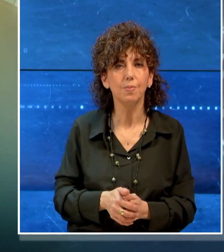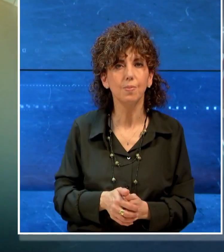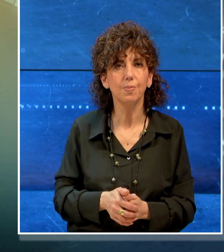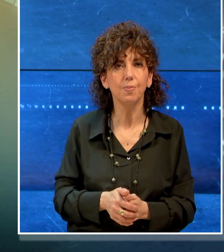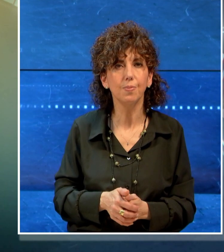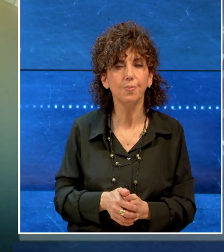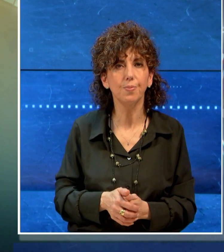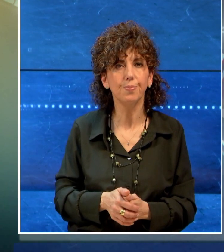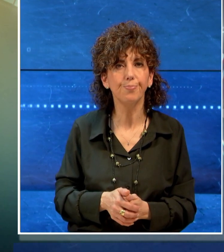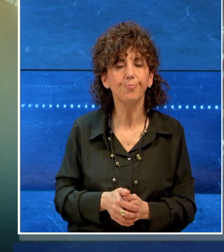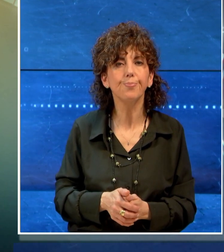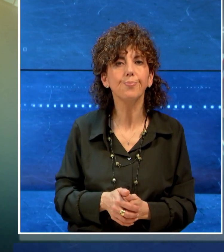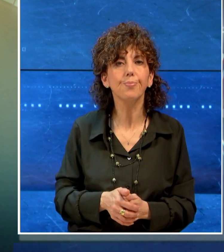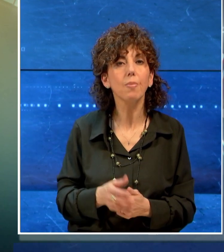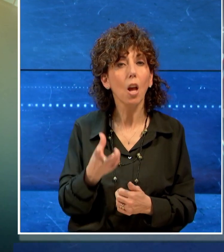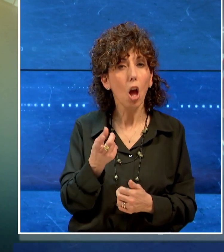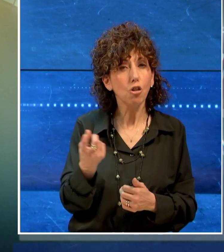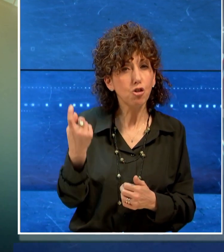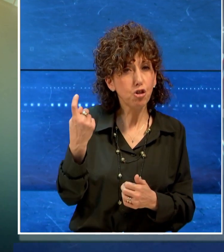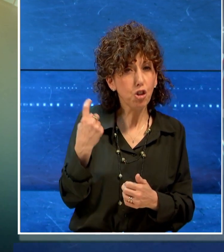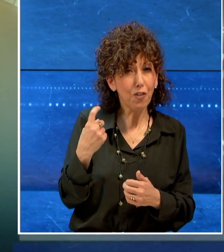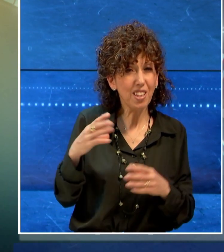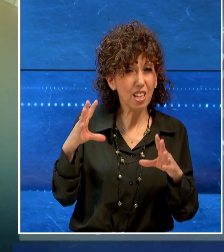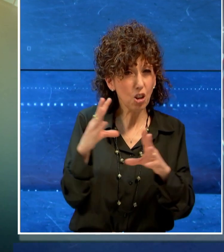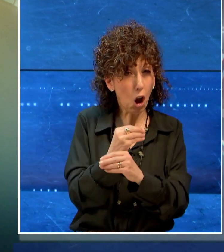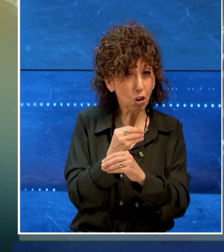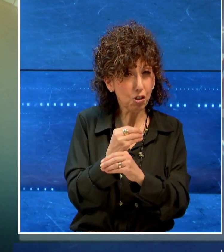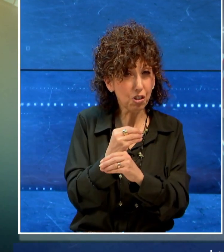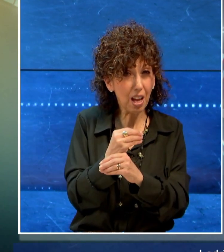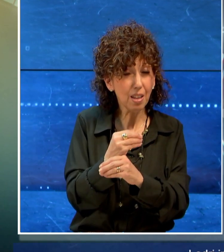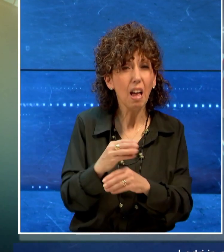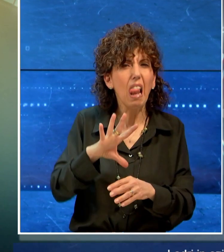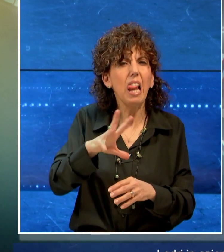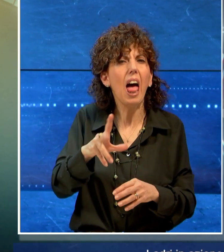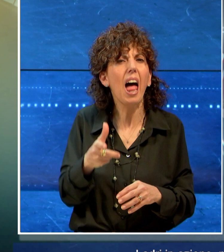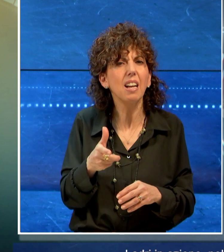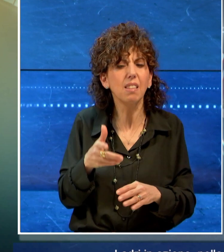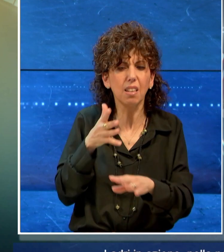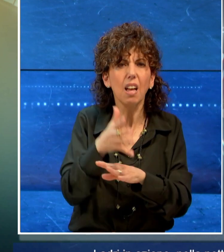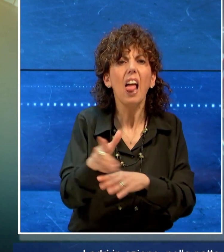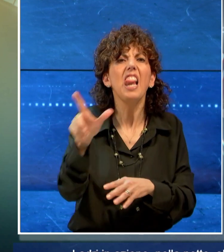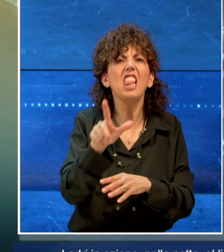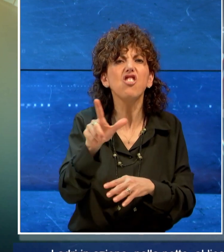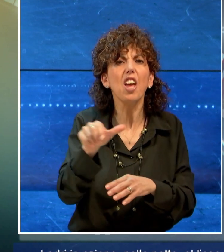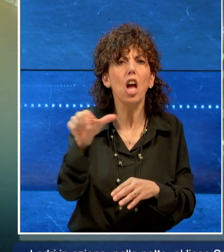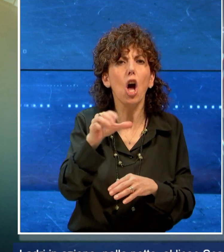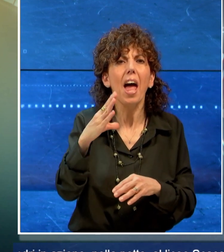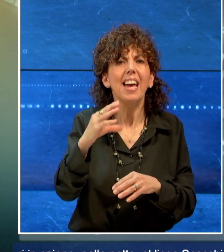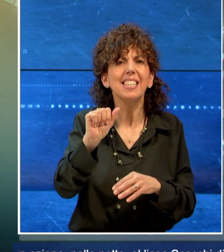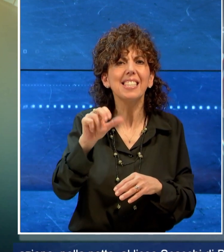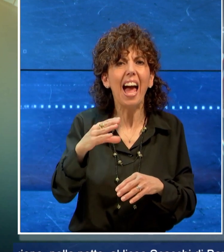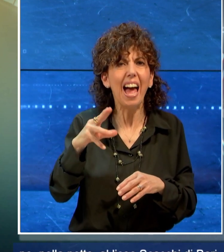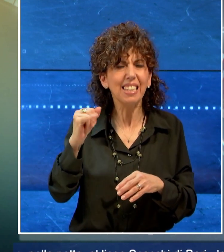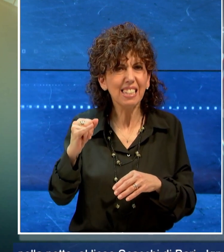Ladri in azione, giovedì notte, al liceo Scacchi di Bari, ignoti si sarebbero introdotti nella